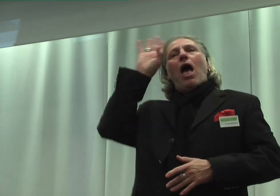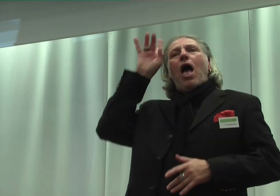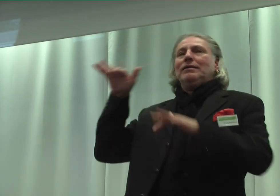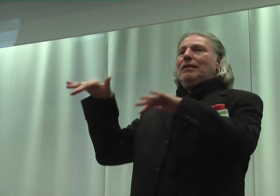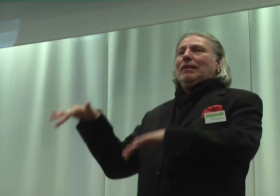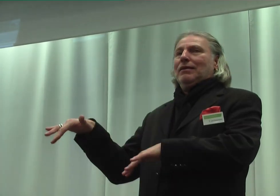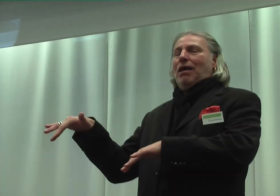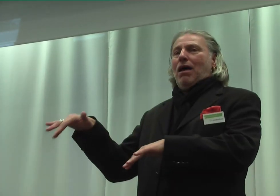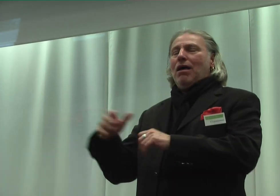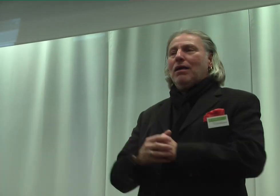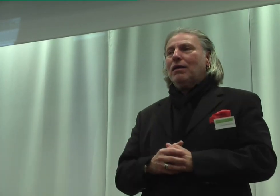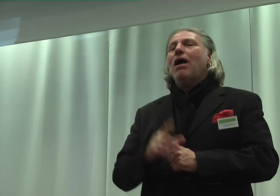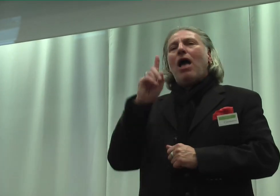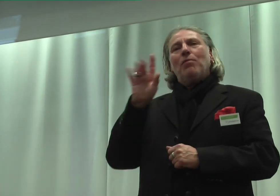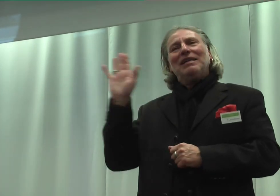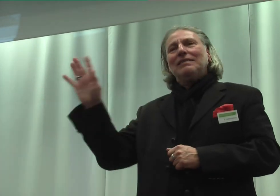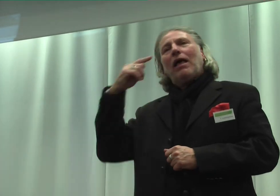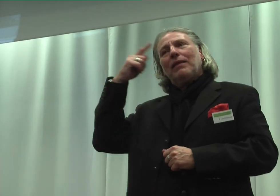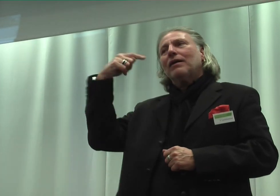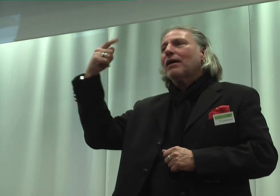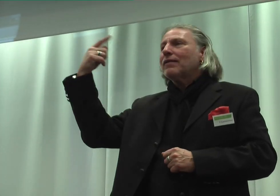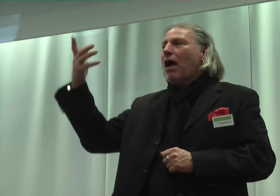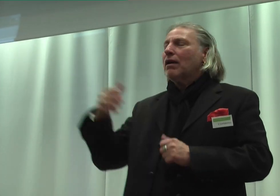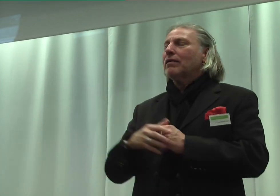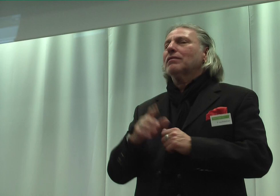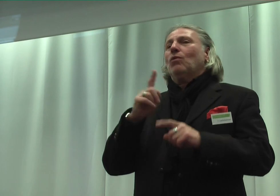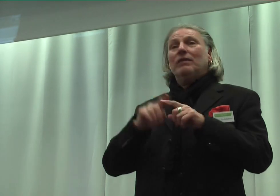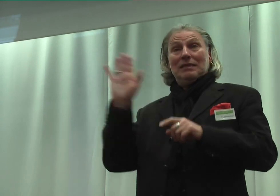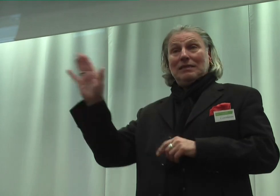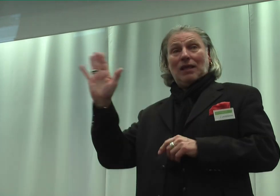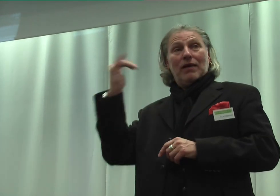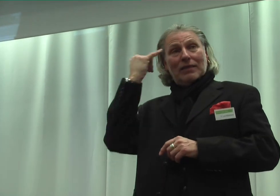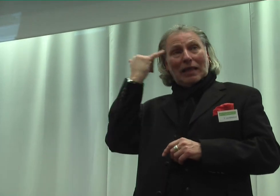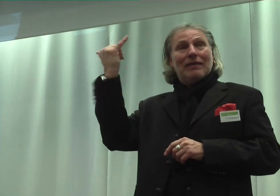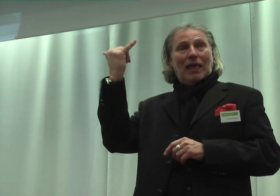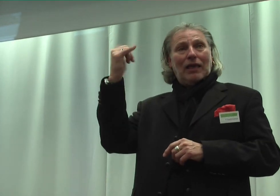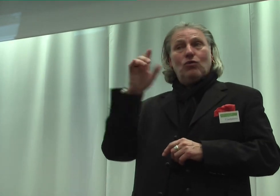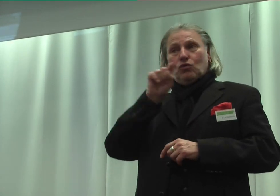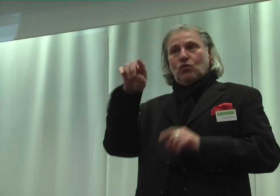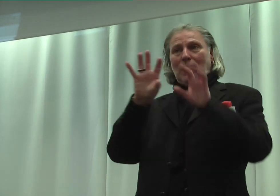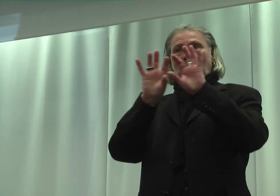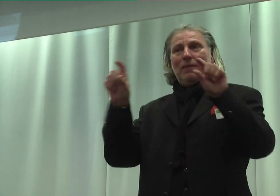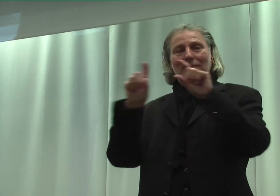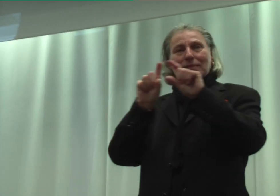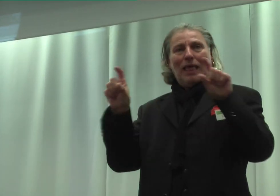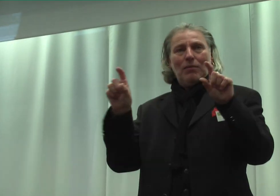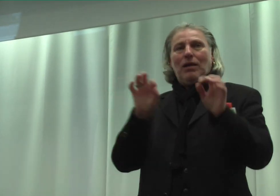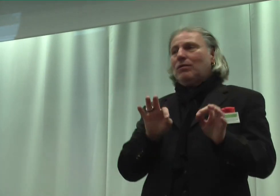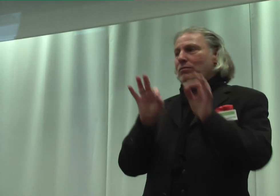seine Gedanken und seine Idee zu diesem Thema mir übermittelt,